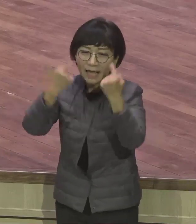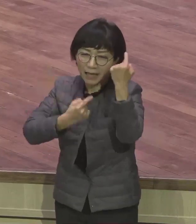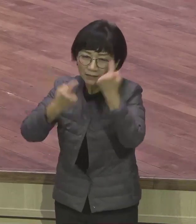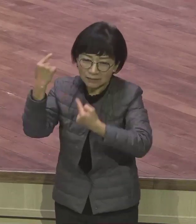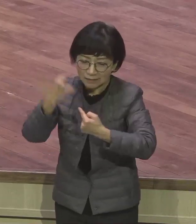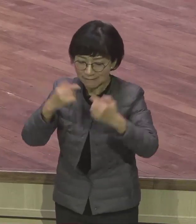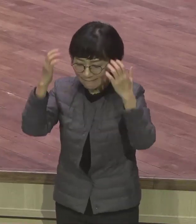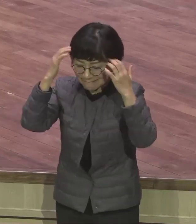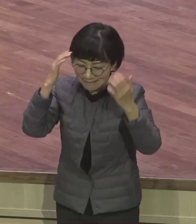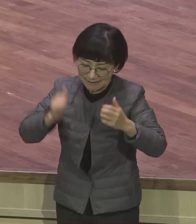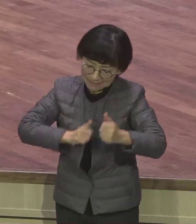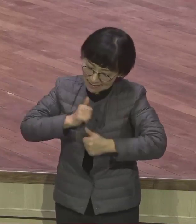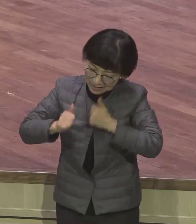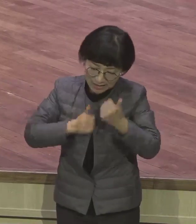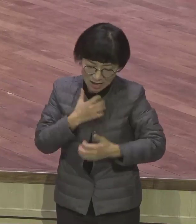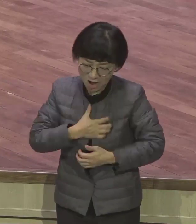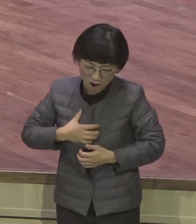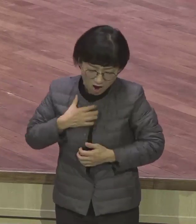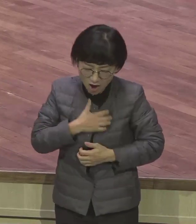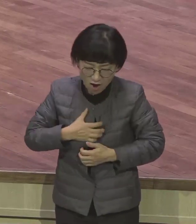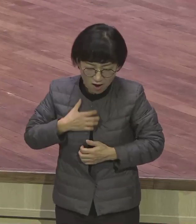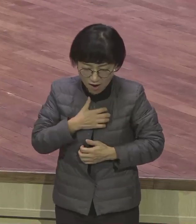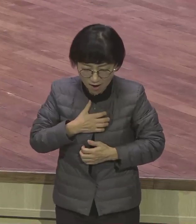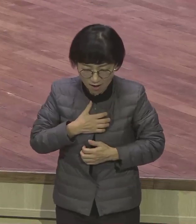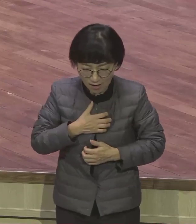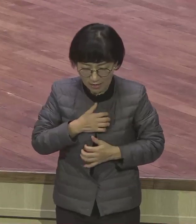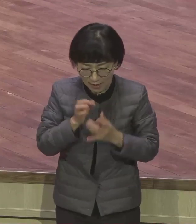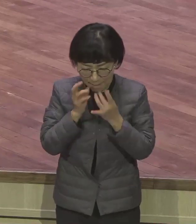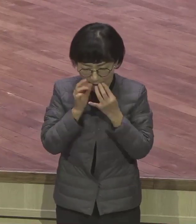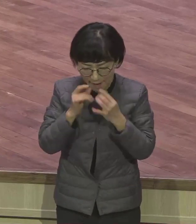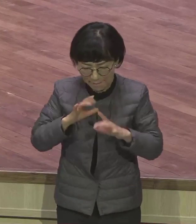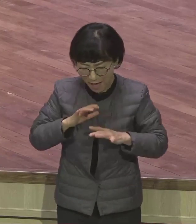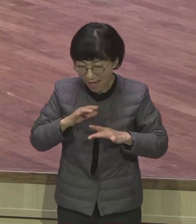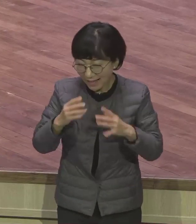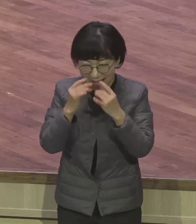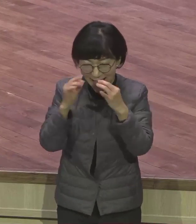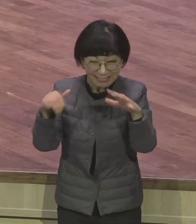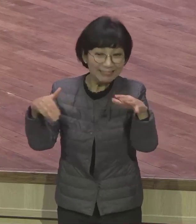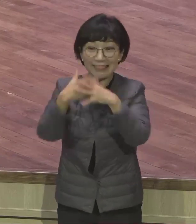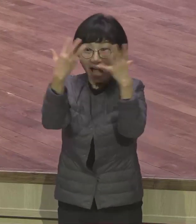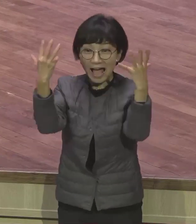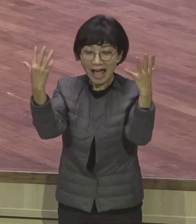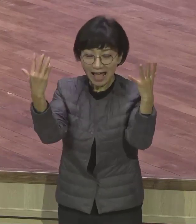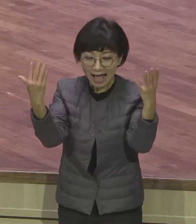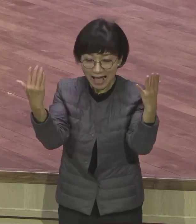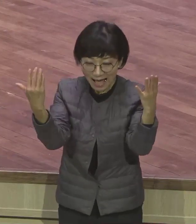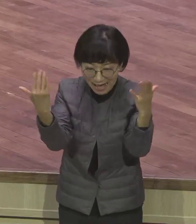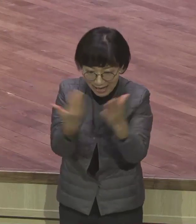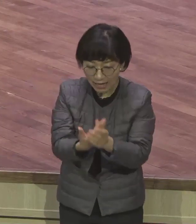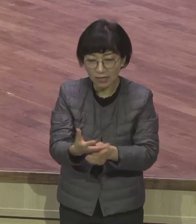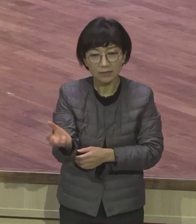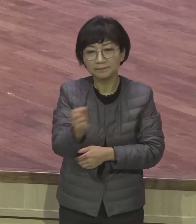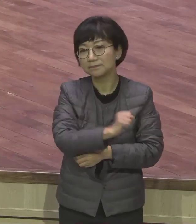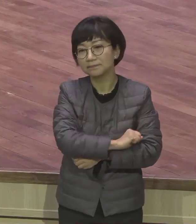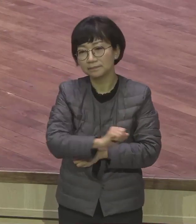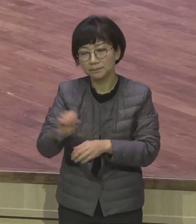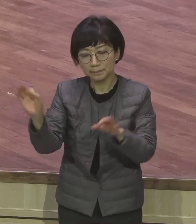분노 염려 근심 걱정 두려움 싹 다 초조 다 물러간 점이 되시기 바랍니다 다